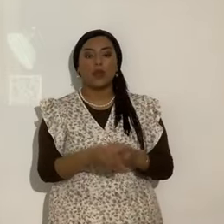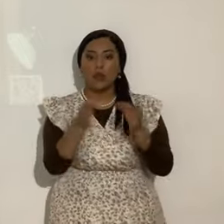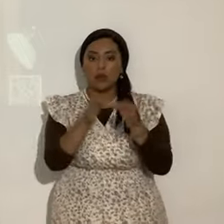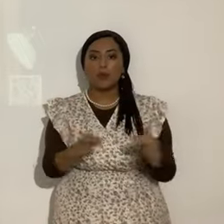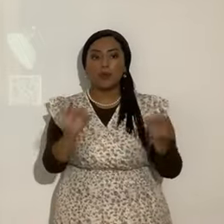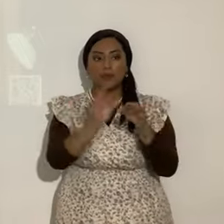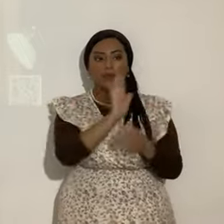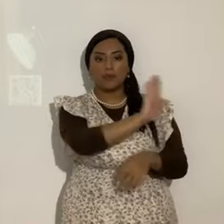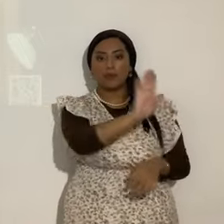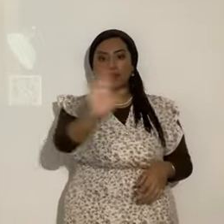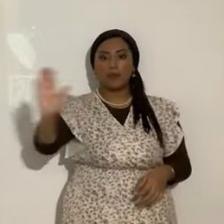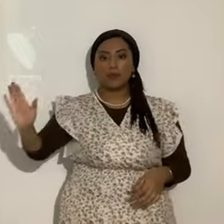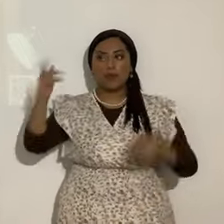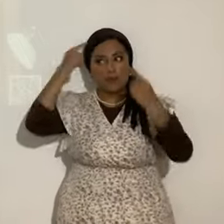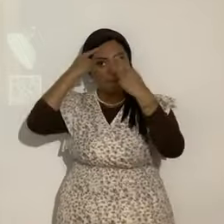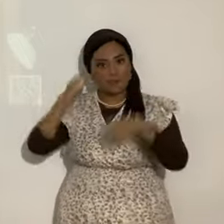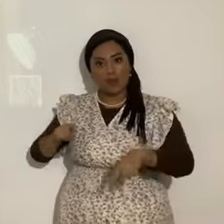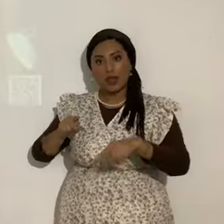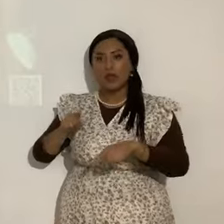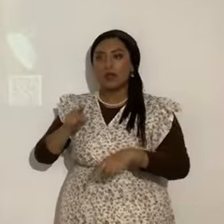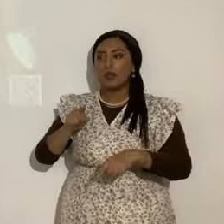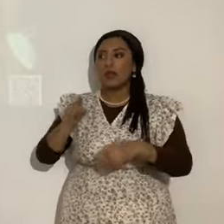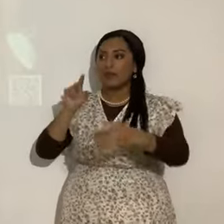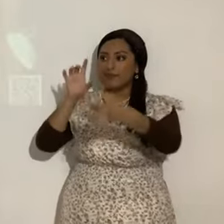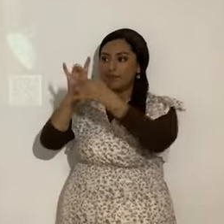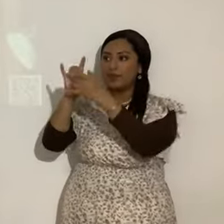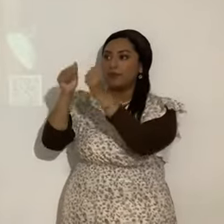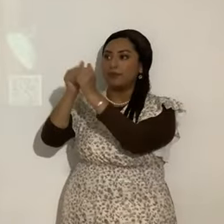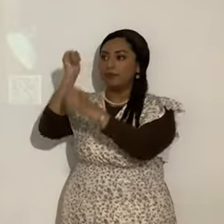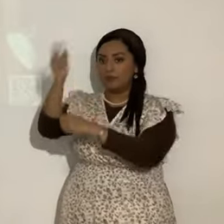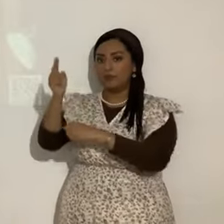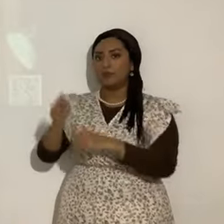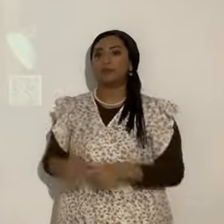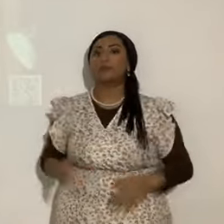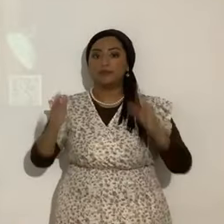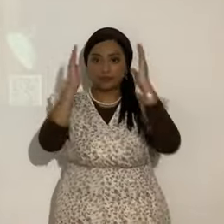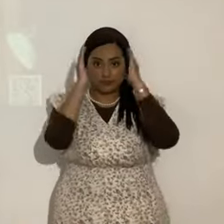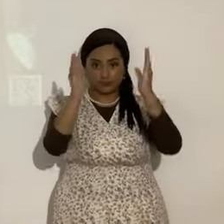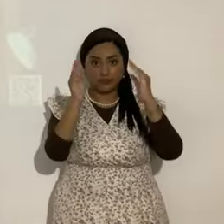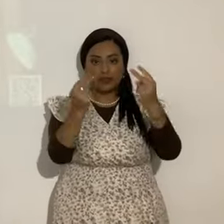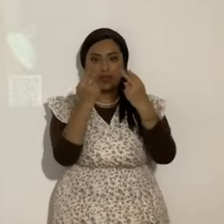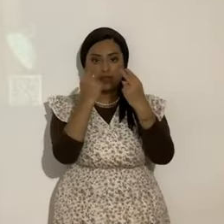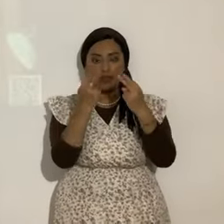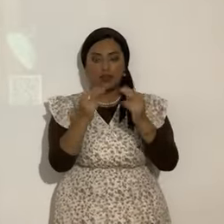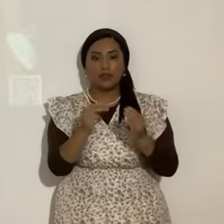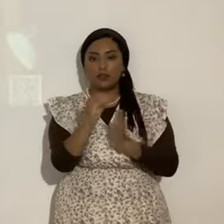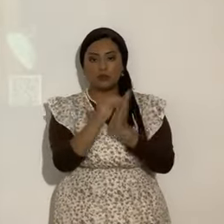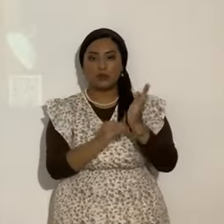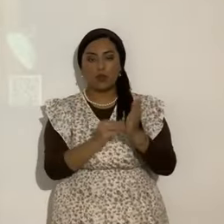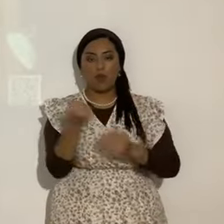personal. Ahora. Mucha atención en lo que voy a ministrar. No anoten nada. Ahorita yo con mucho gusto se los dicto.